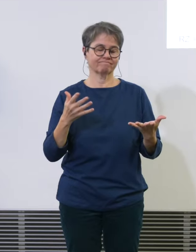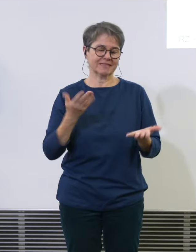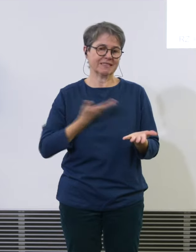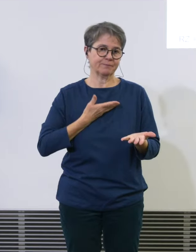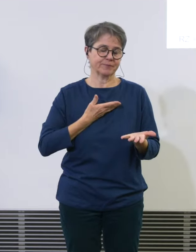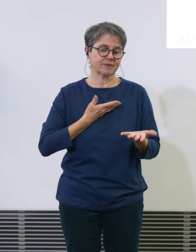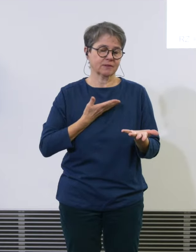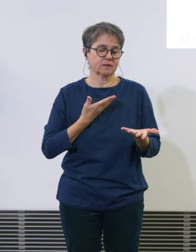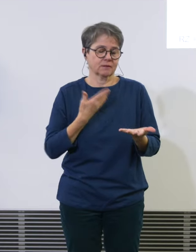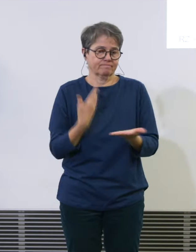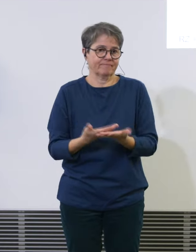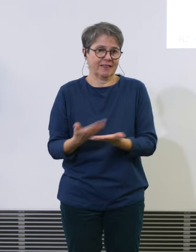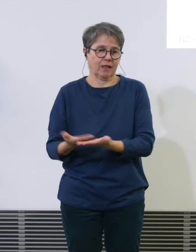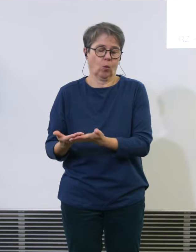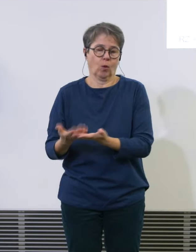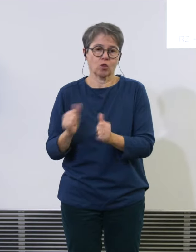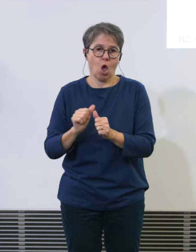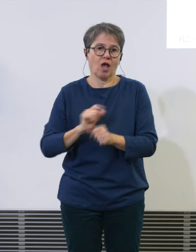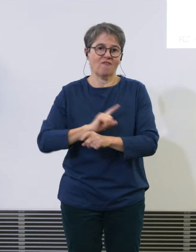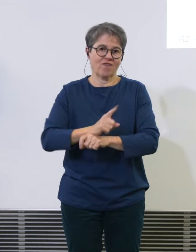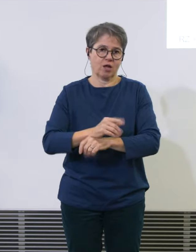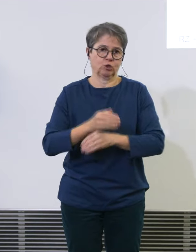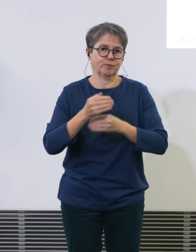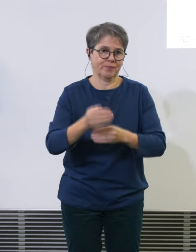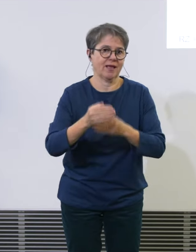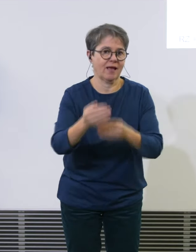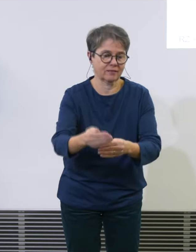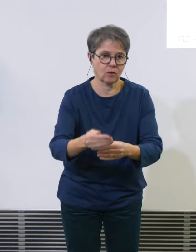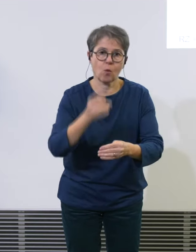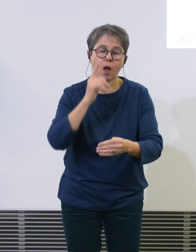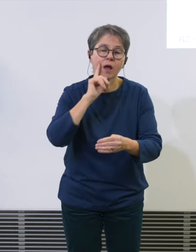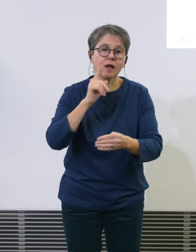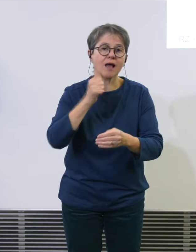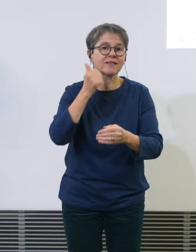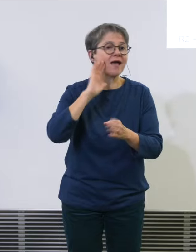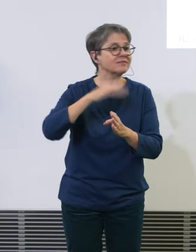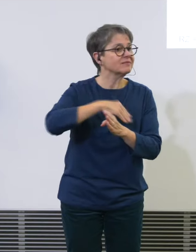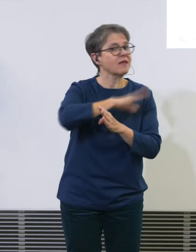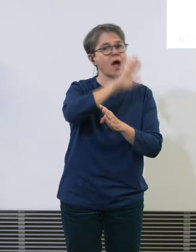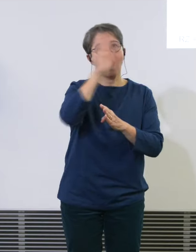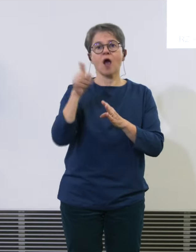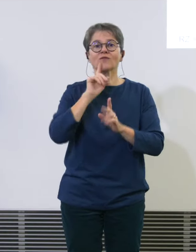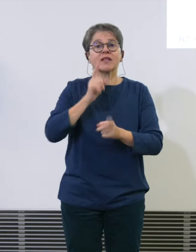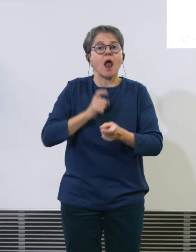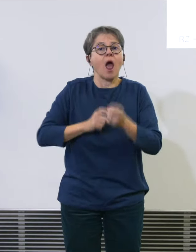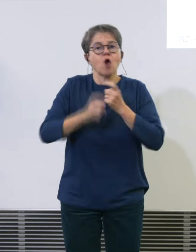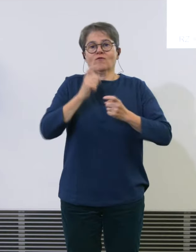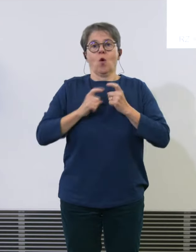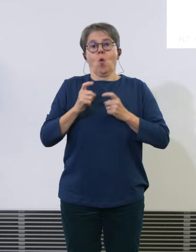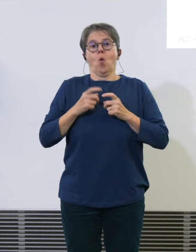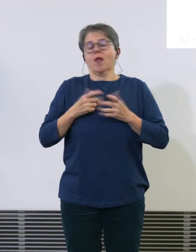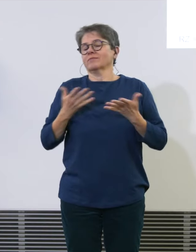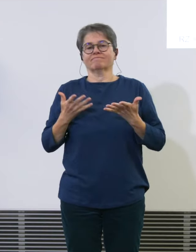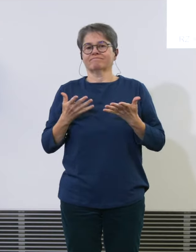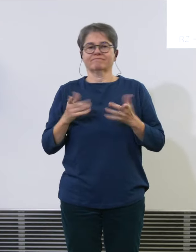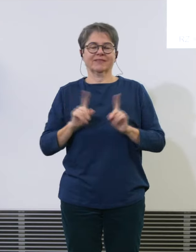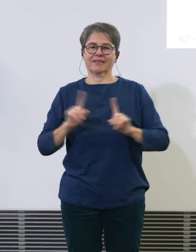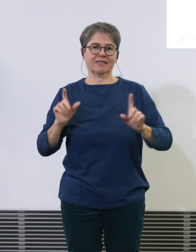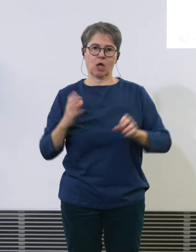dem Tag, also während dem ganzen Tag, nicht mehr haben, nachher können, rechtzeitig wieder aufgeholt werden. Und Gründe für diese